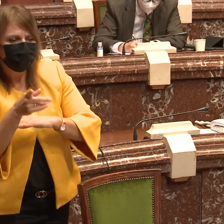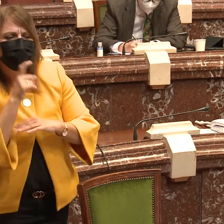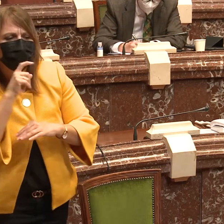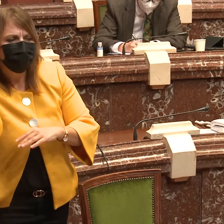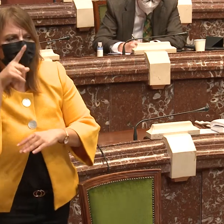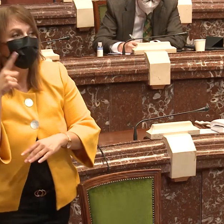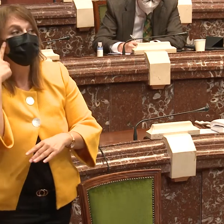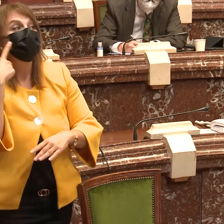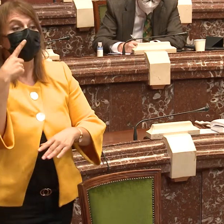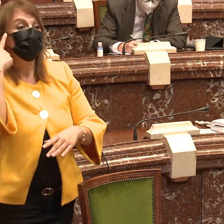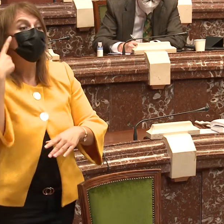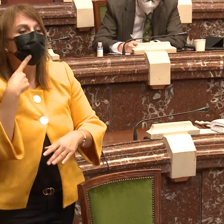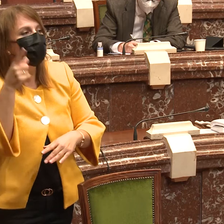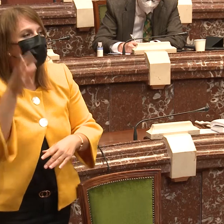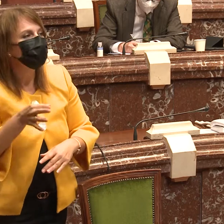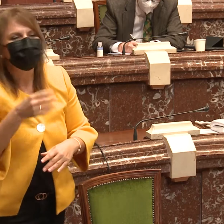al médico